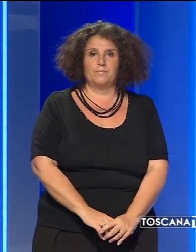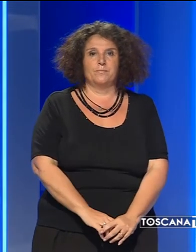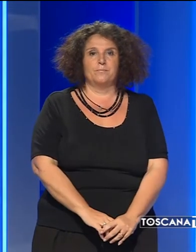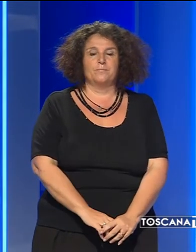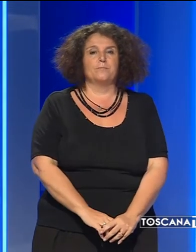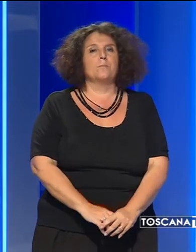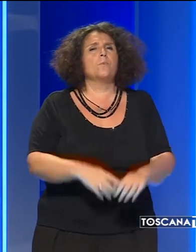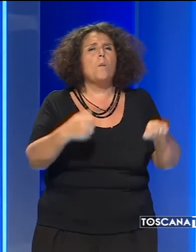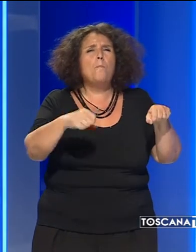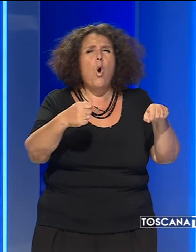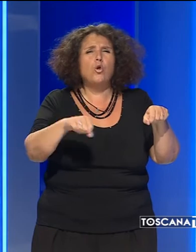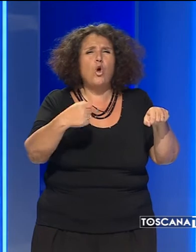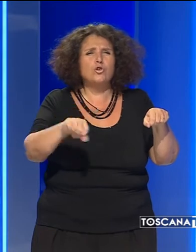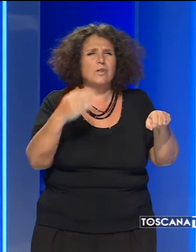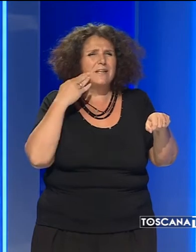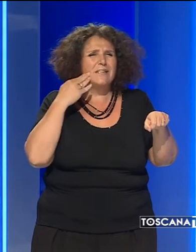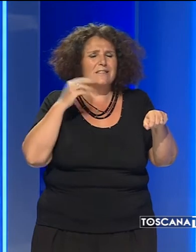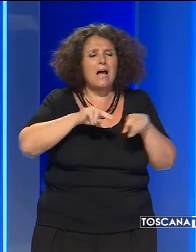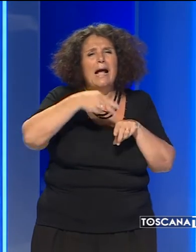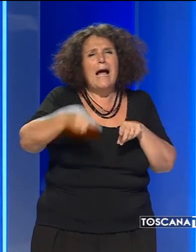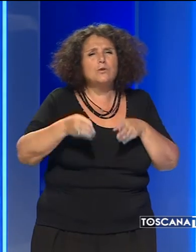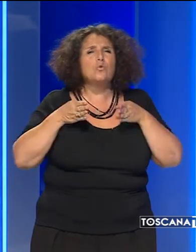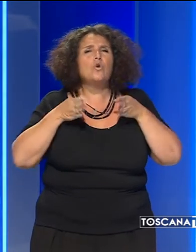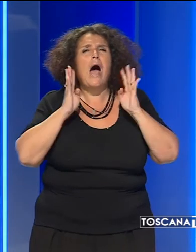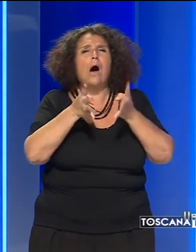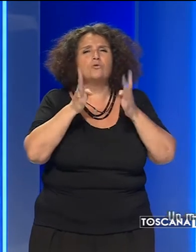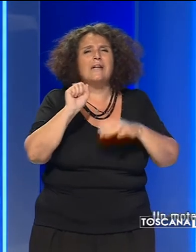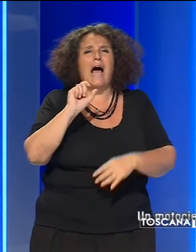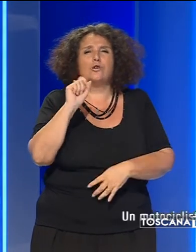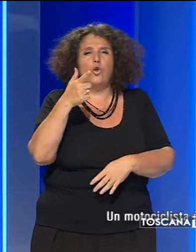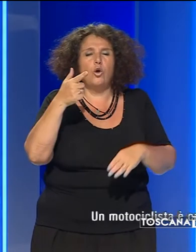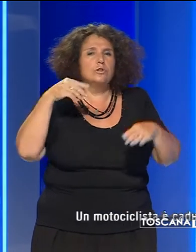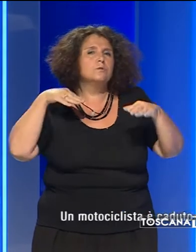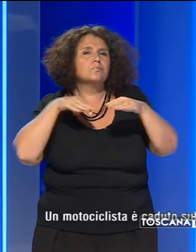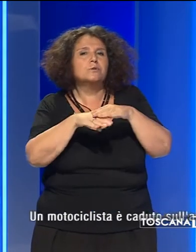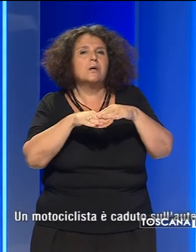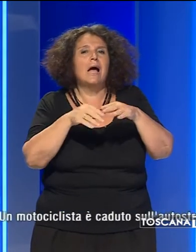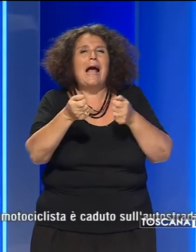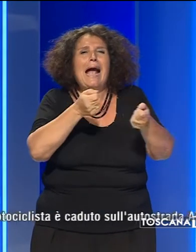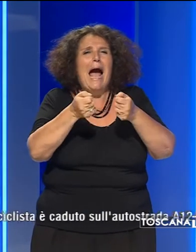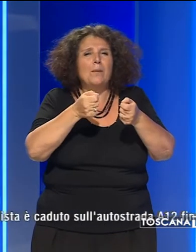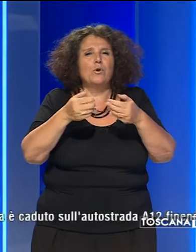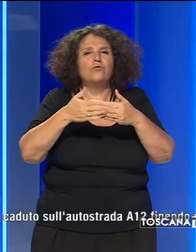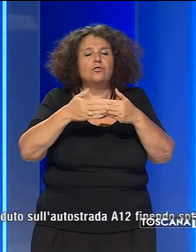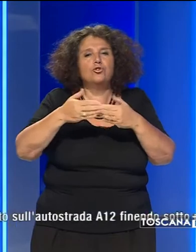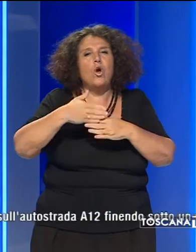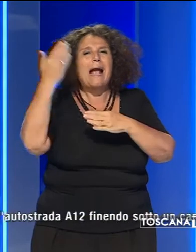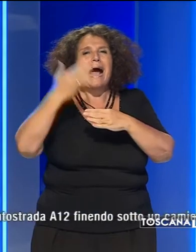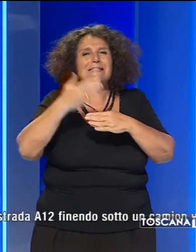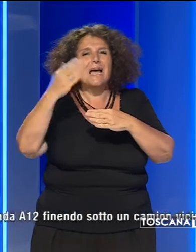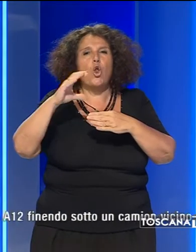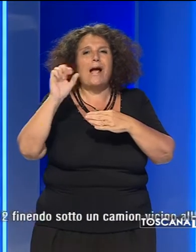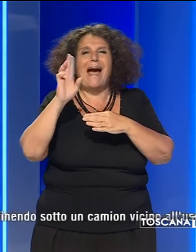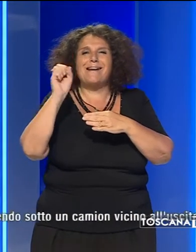Un motociclista è caduto sull'autostrada a 12 finendo sotto un camion vicino all'uscita del casello di